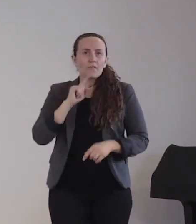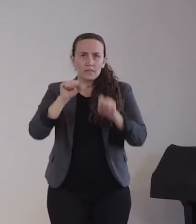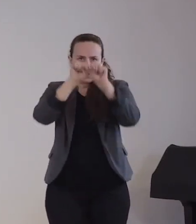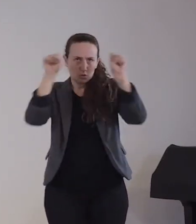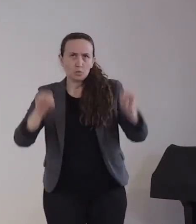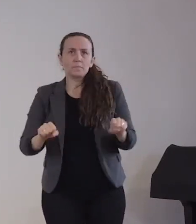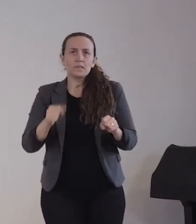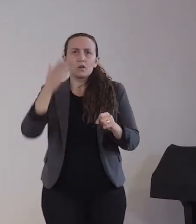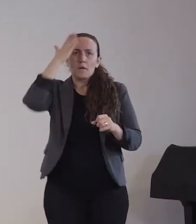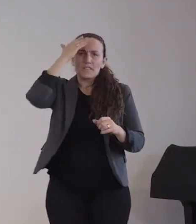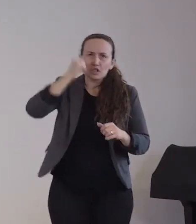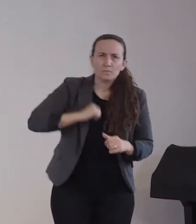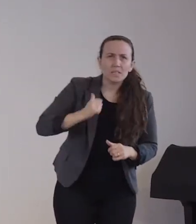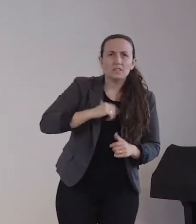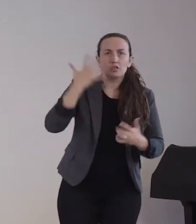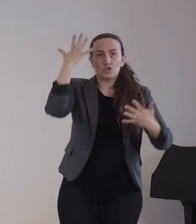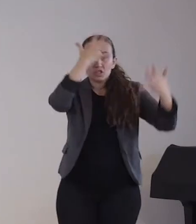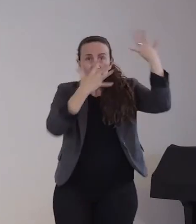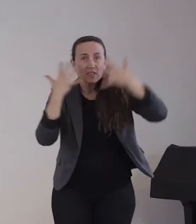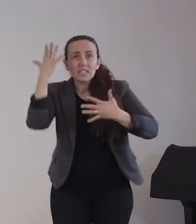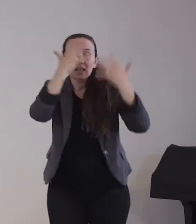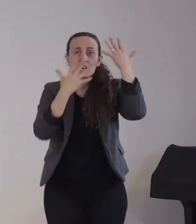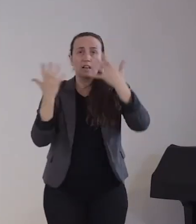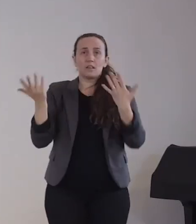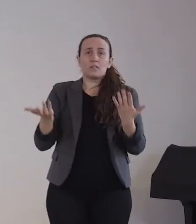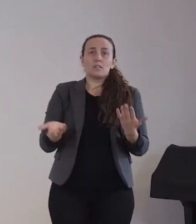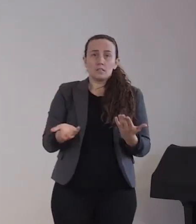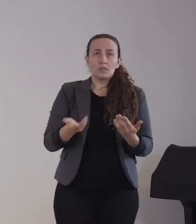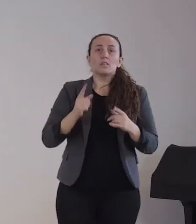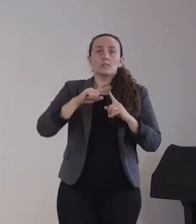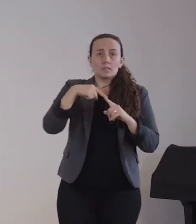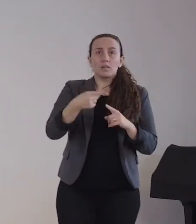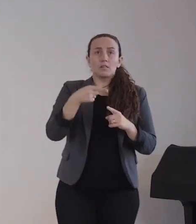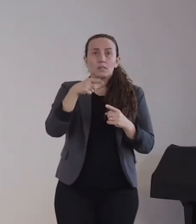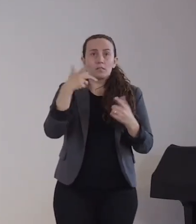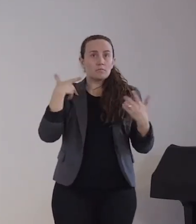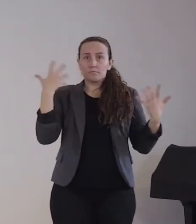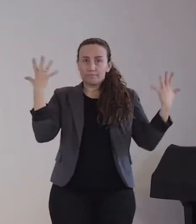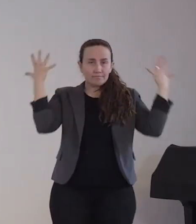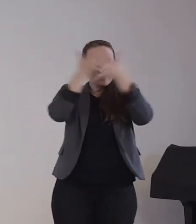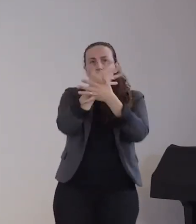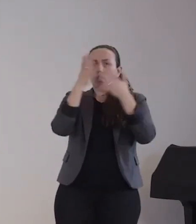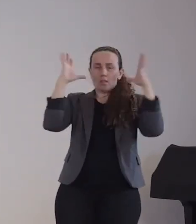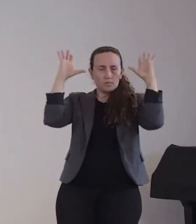Schwindel und auch Verwirrtheit, bis hin auch zu schweren Hirn- und